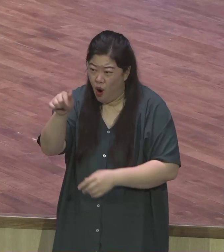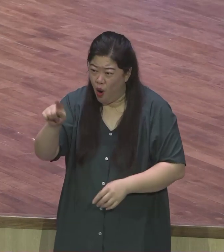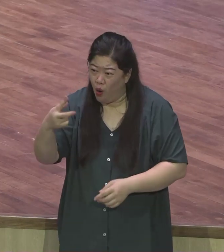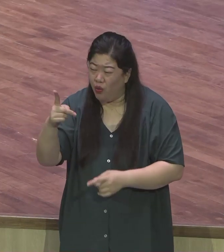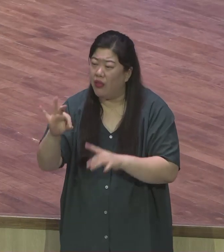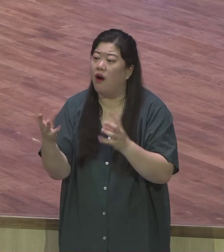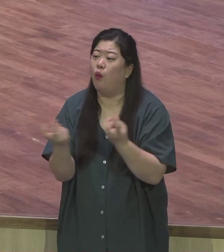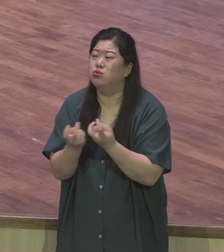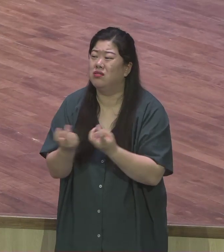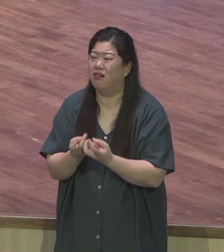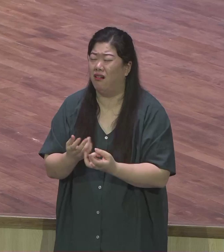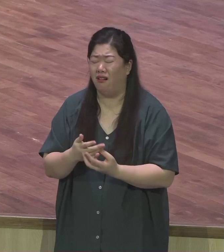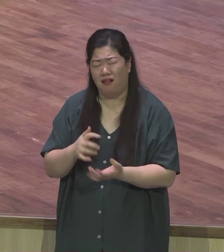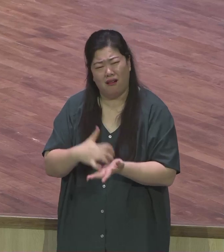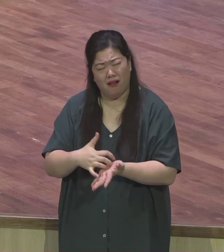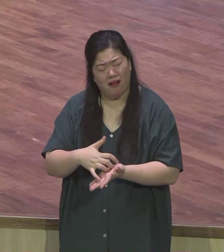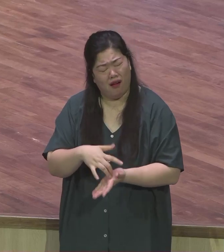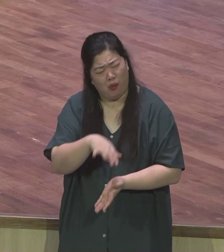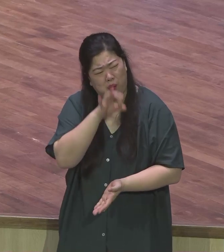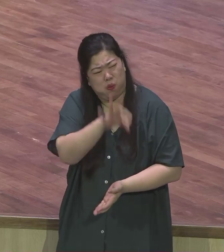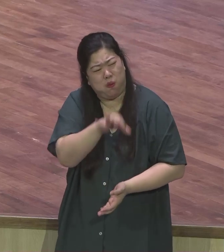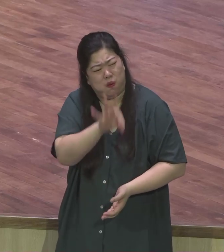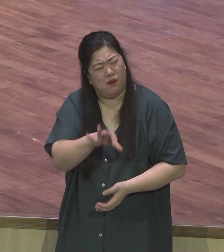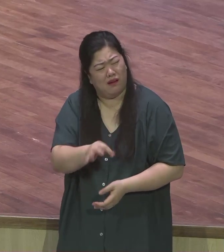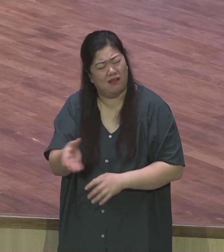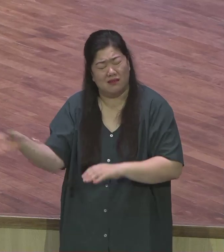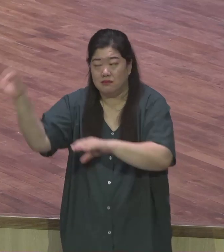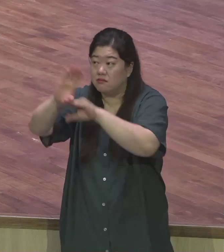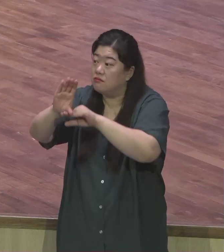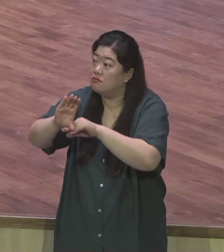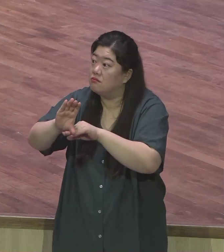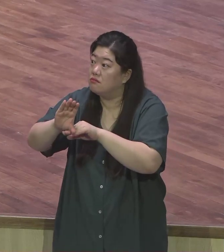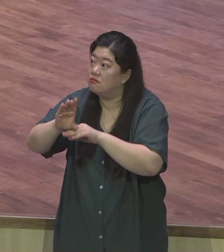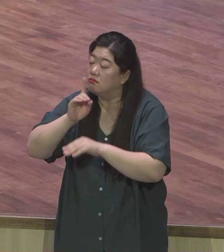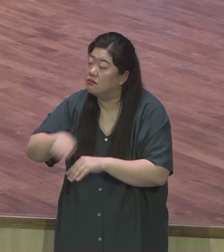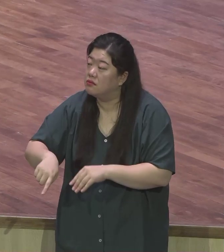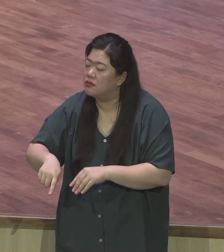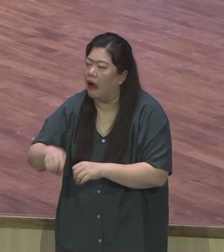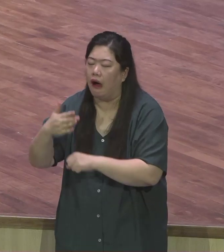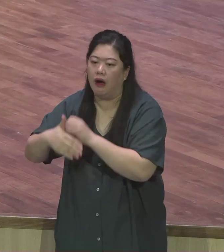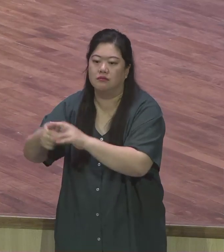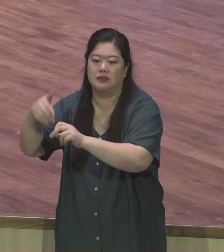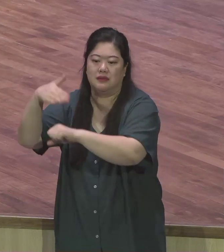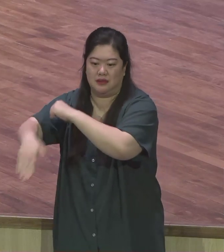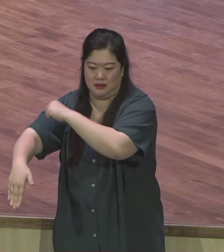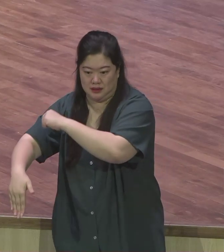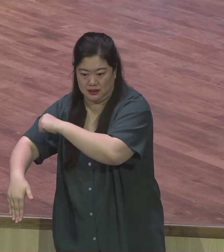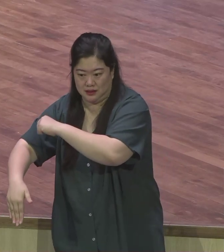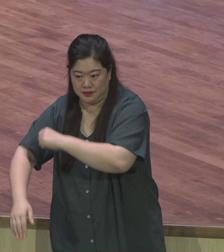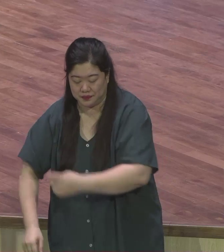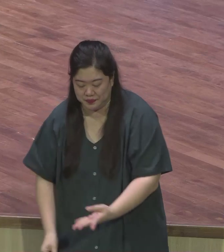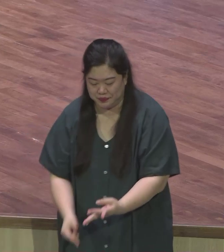원리로 하나님의 방법으로 인도하실 줄 믿습니다 두 번째로 덜어낼수록 채워지는 은혜입니다